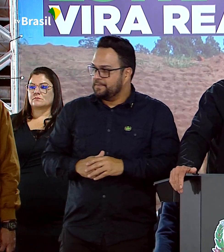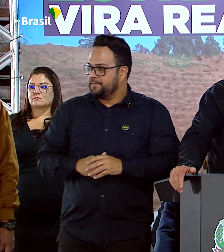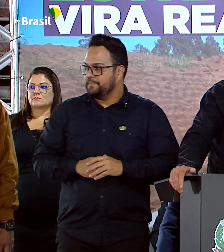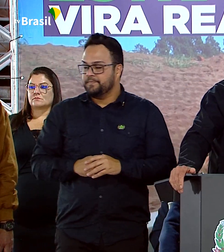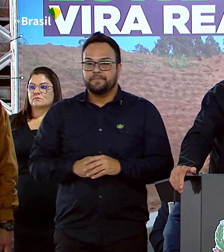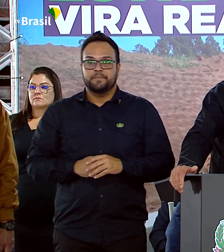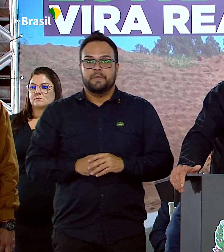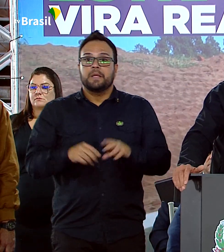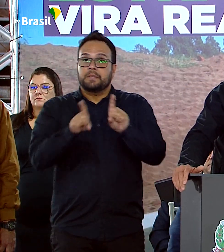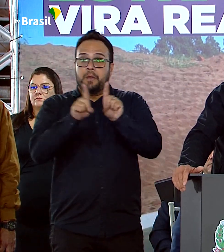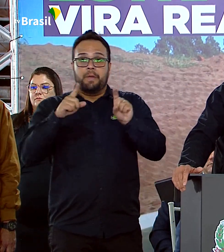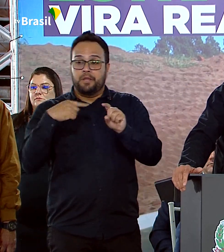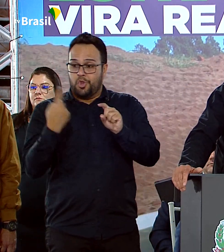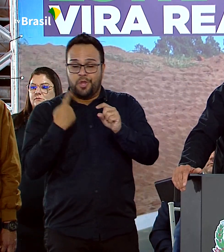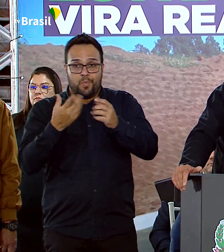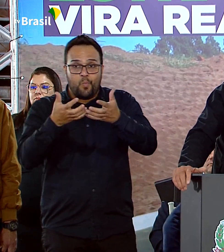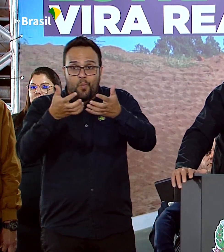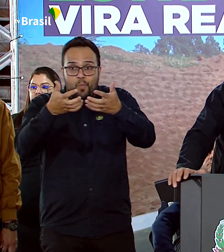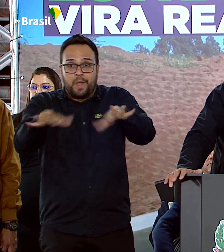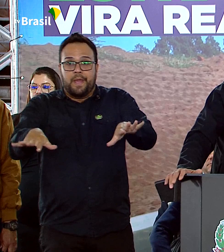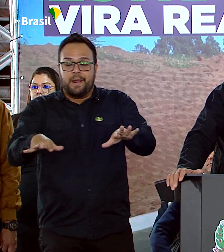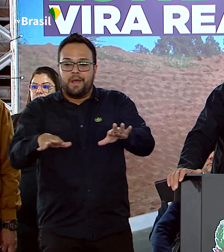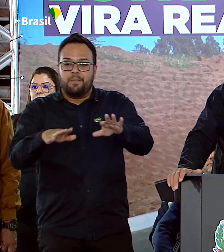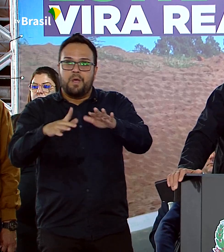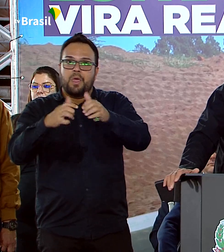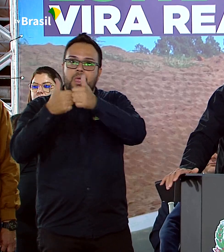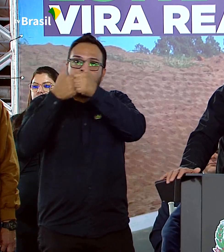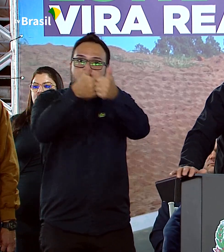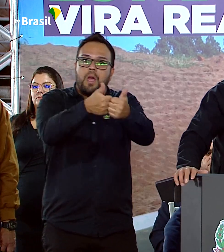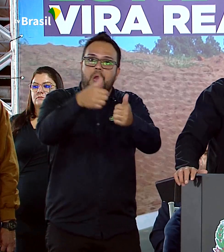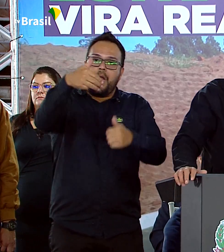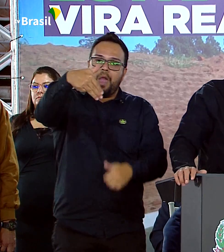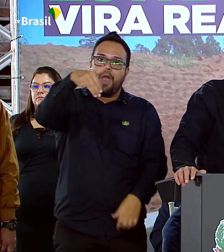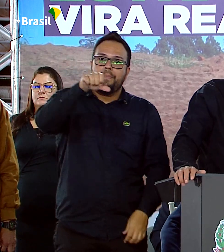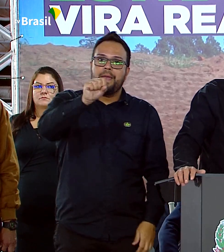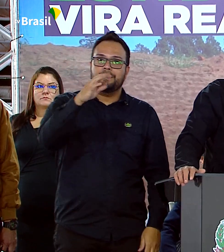Não queremos se aproximar do MST.